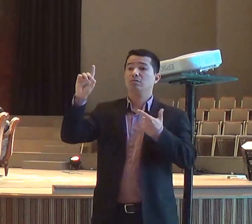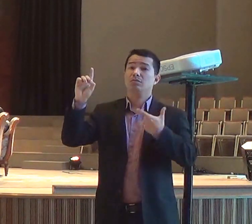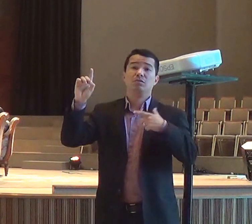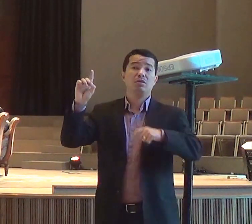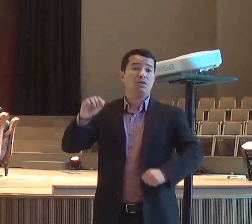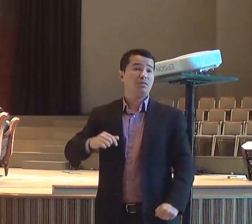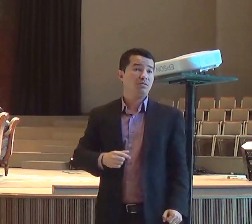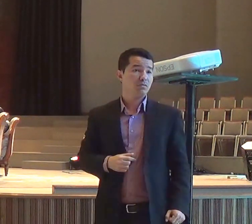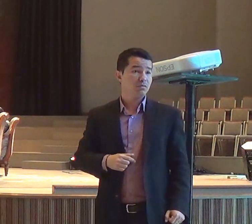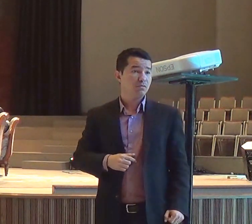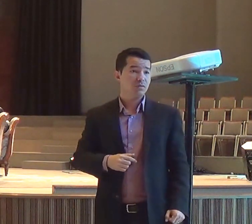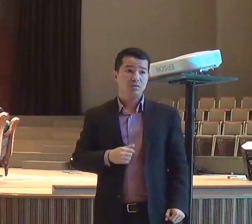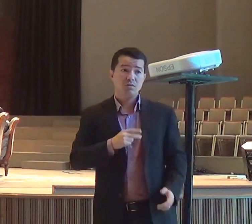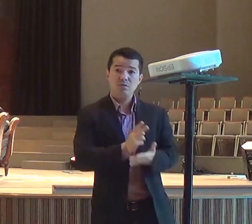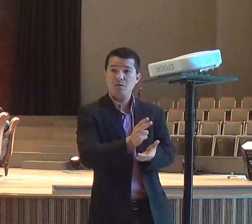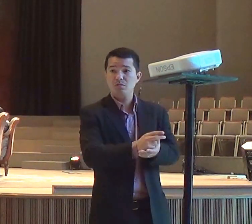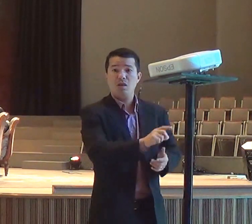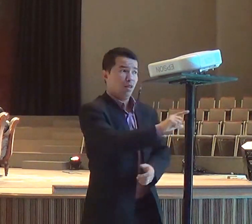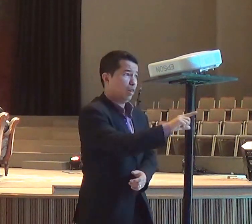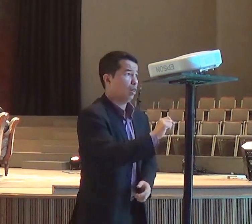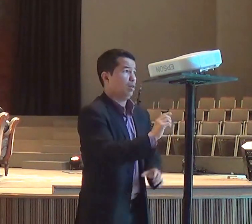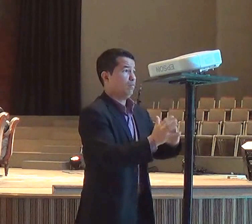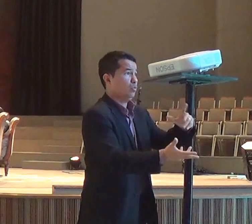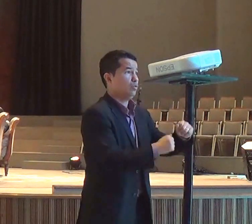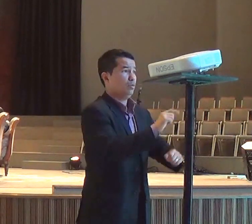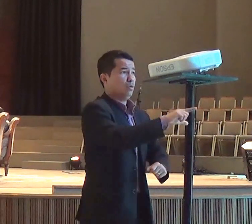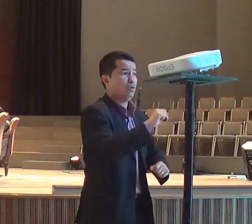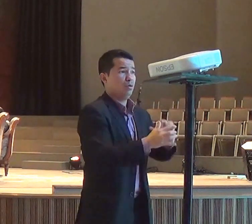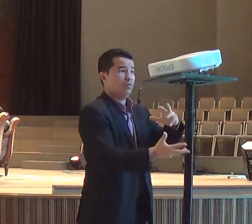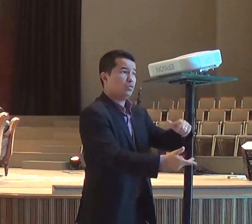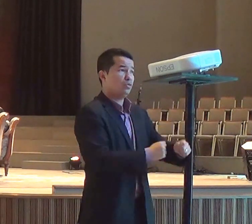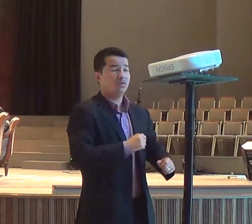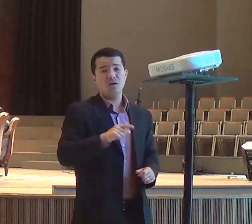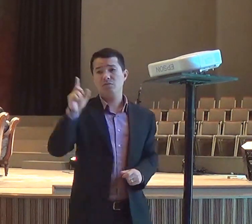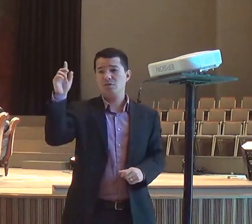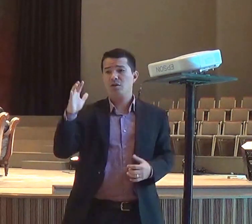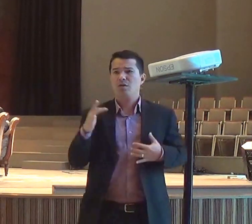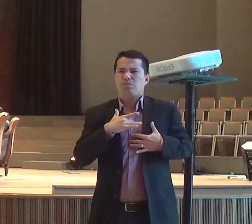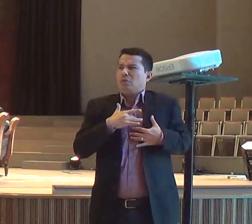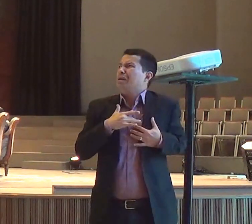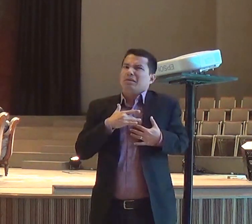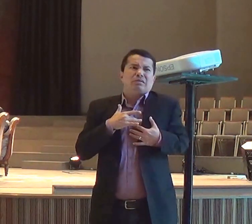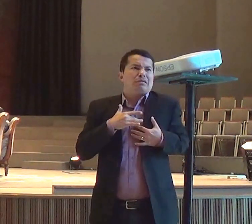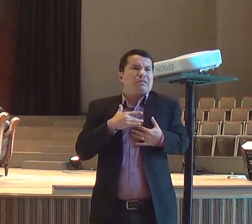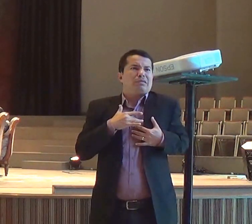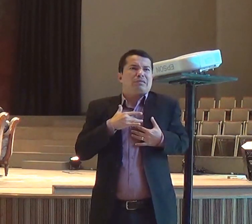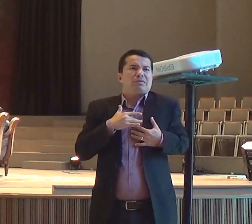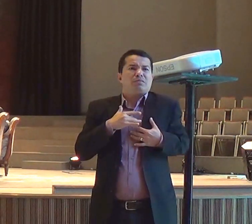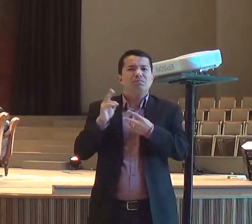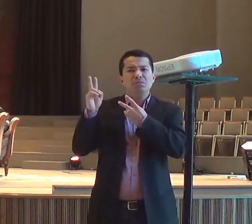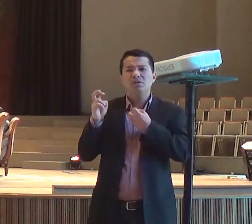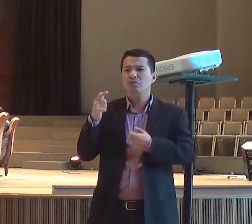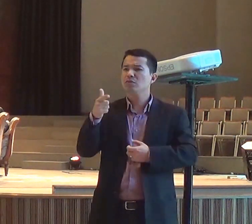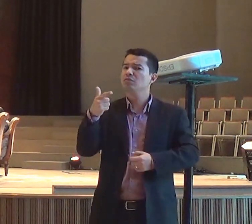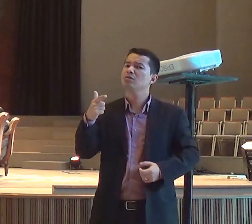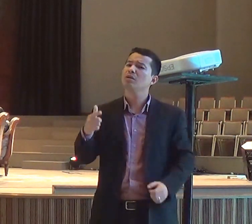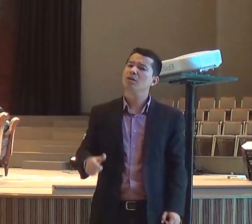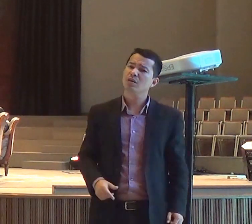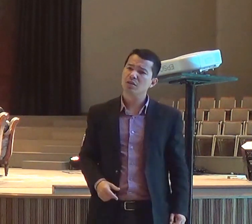e aí, a gente não consegue, mais perceber, toque de Deus, na nossa vida, a gente, acha desculpas, para a nossa